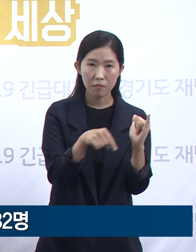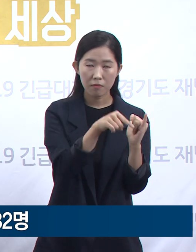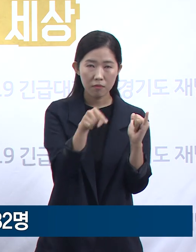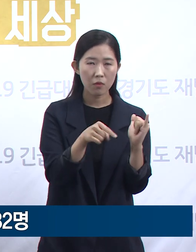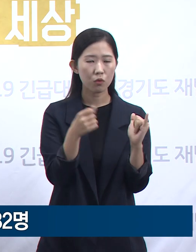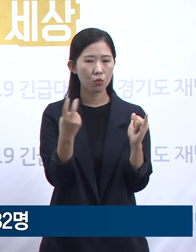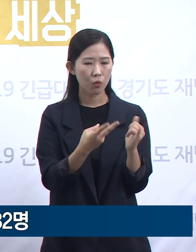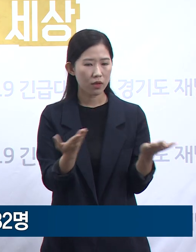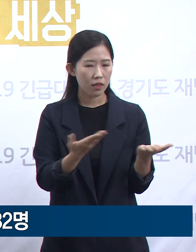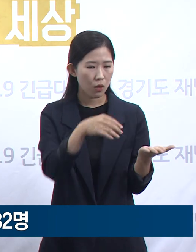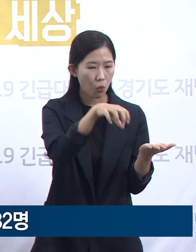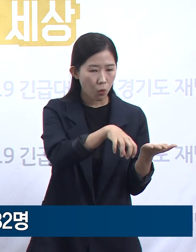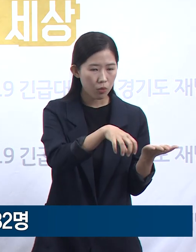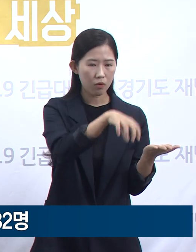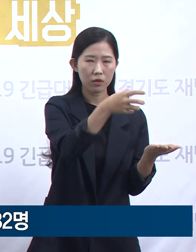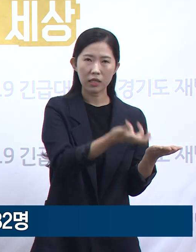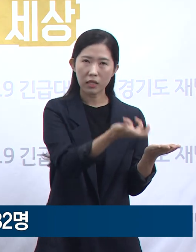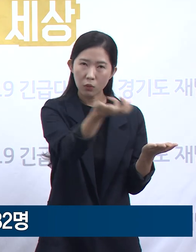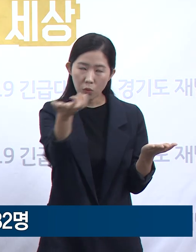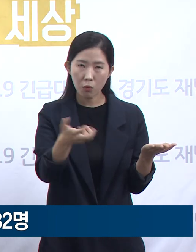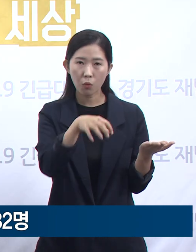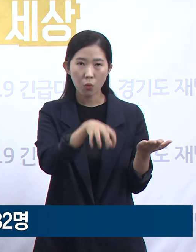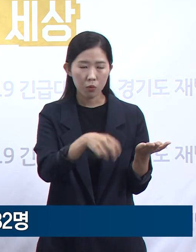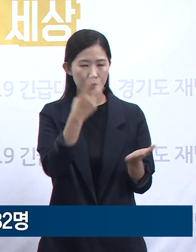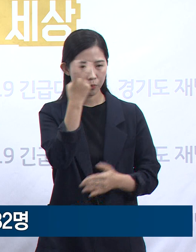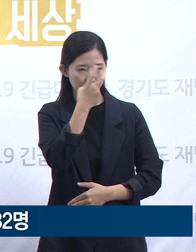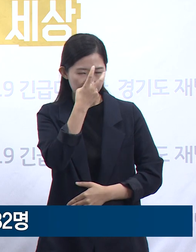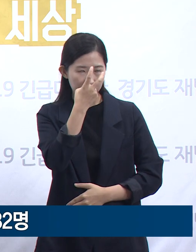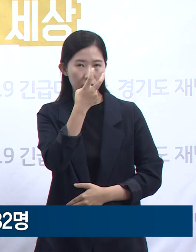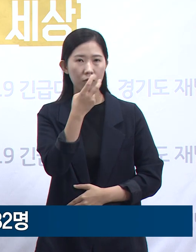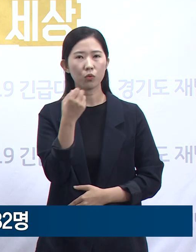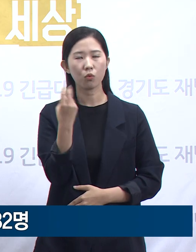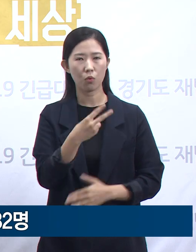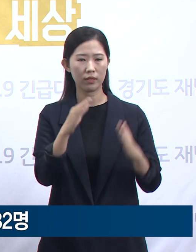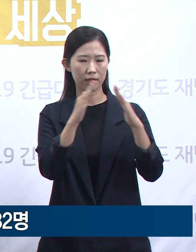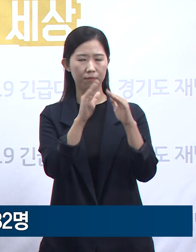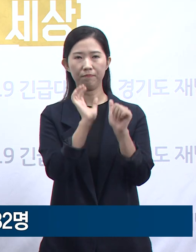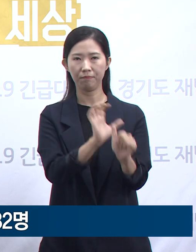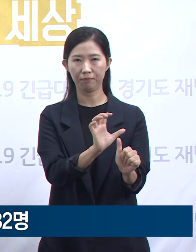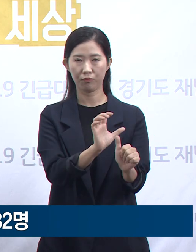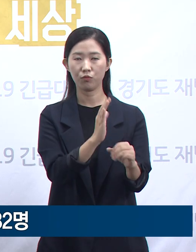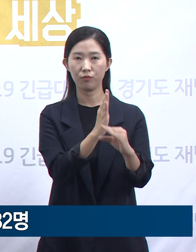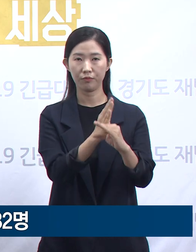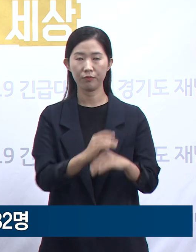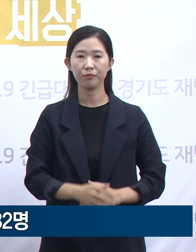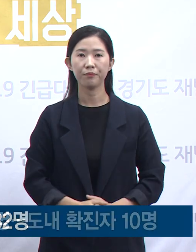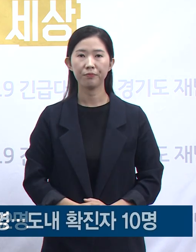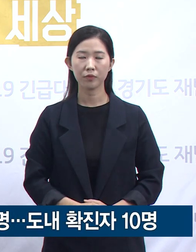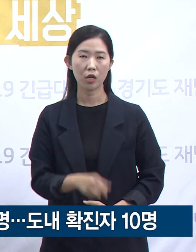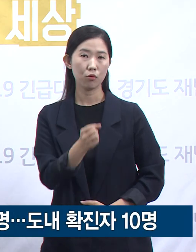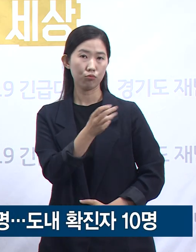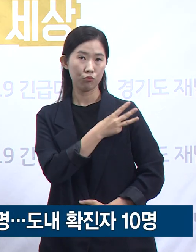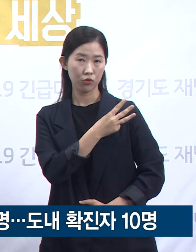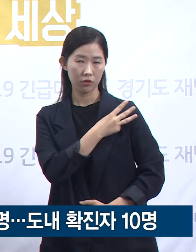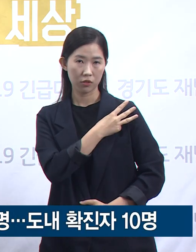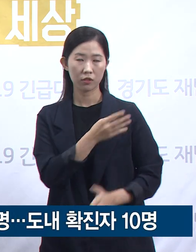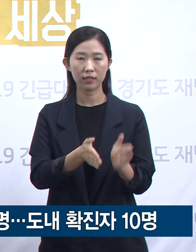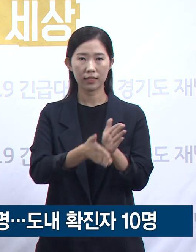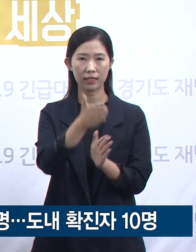접촉자를 확인하여 자가격리 등 조치 중입니다. 부천시 다단계 관련 확진 상황입니다.